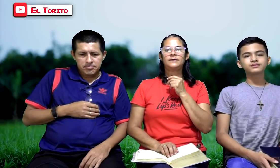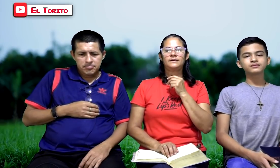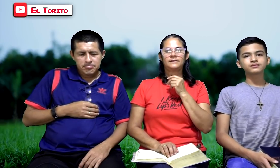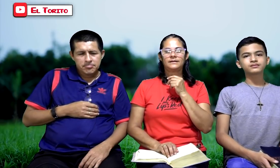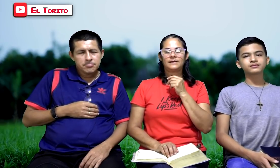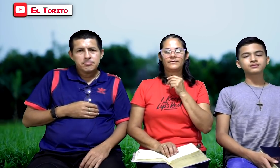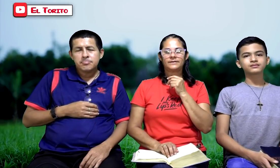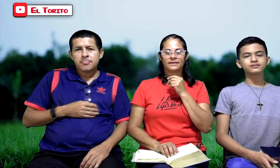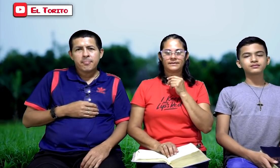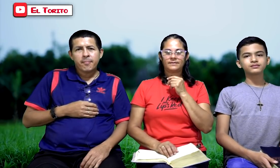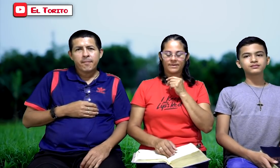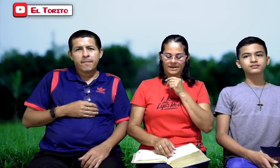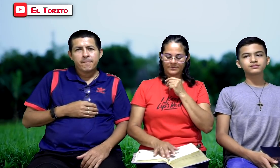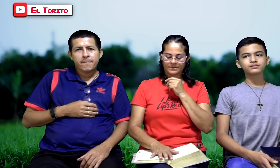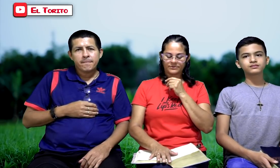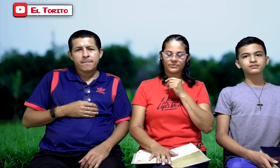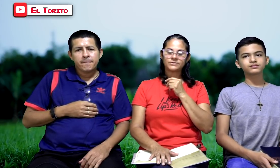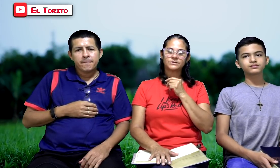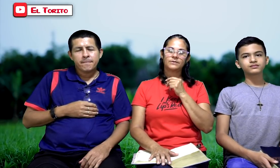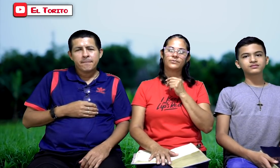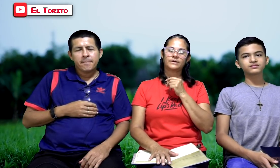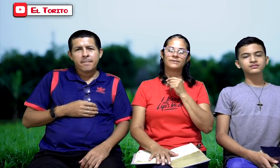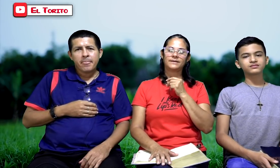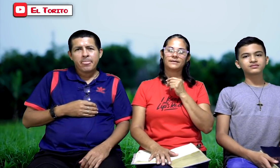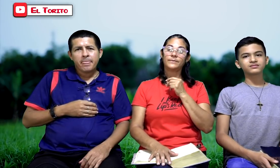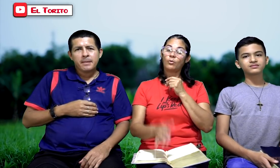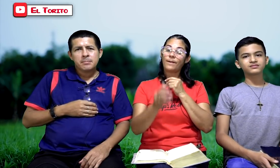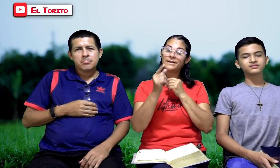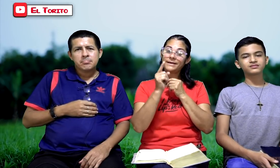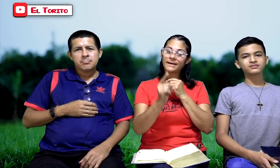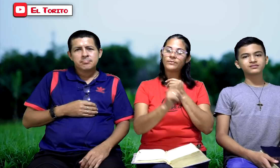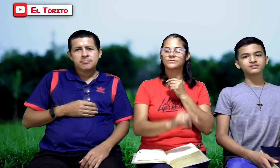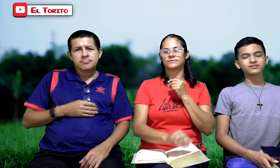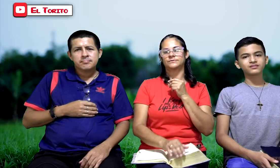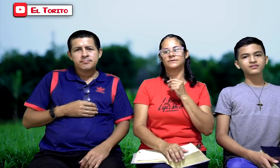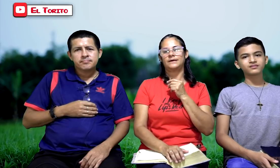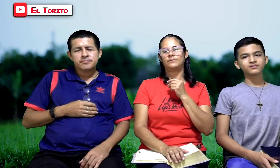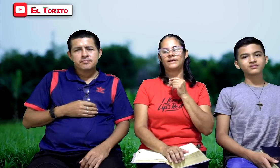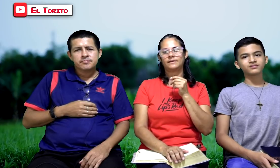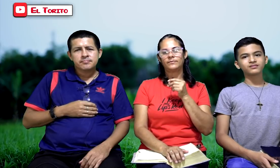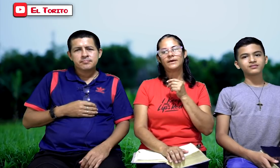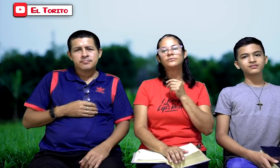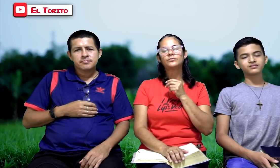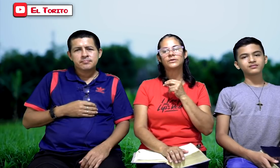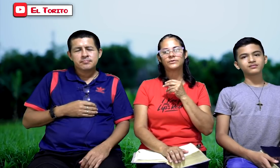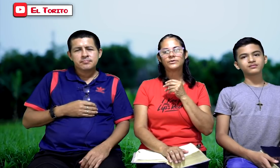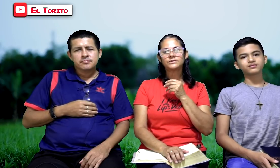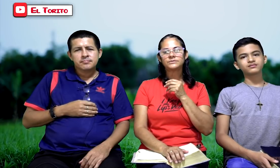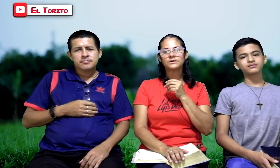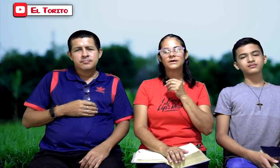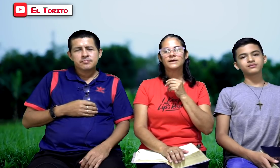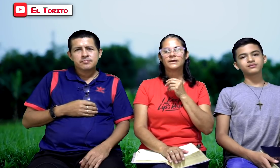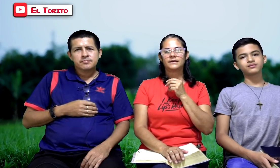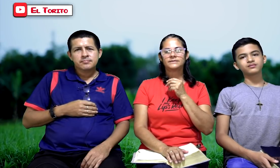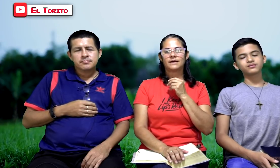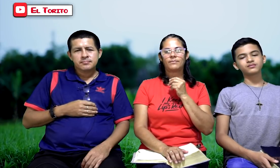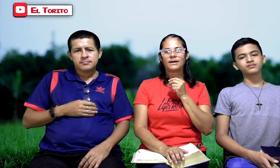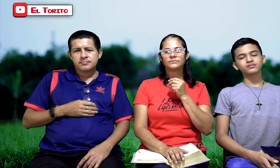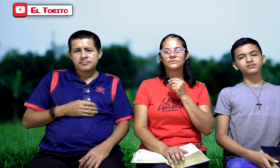la verdadera palabra de Dios porque el mandamiento... O apliquemos el mandamiento de Dios que es amarnos